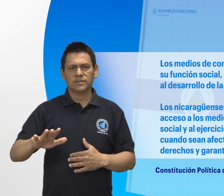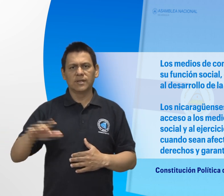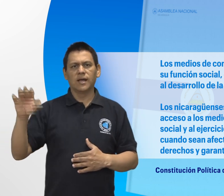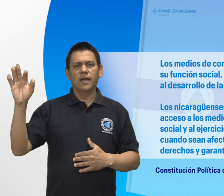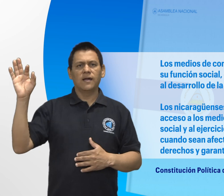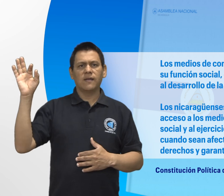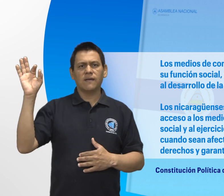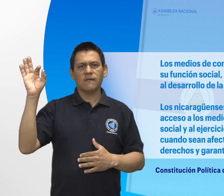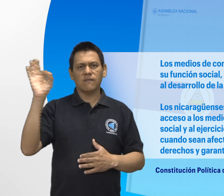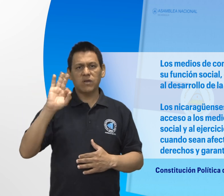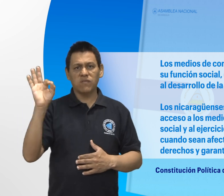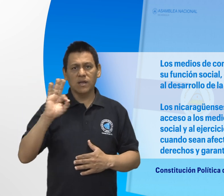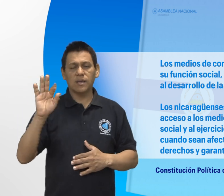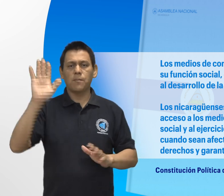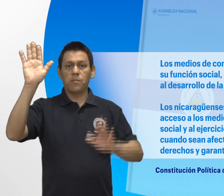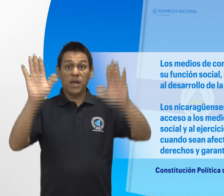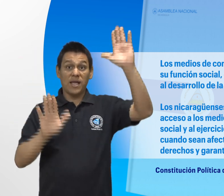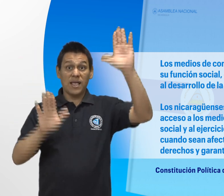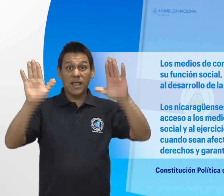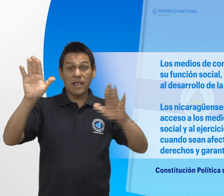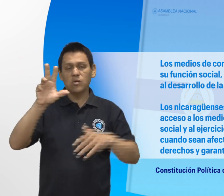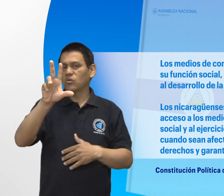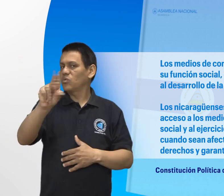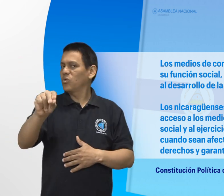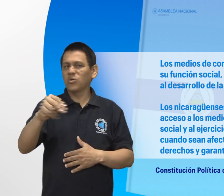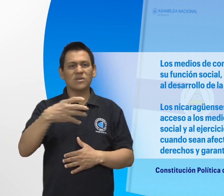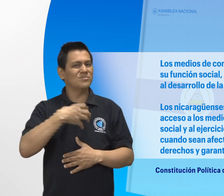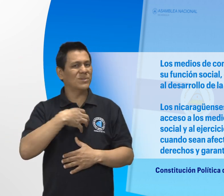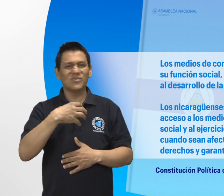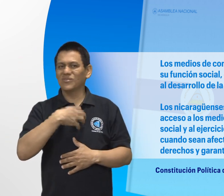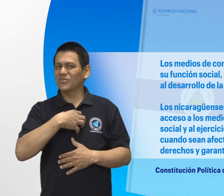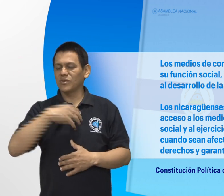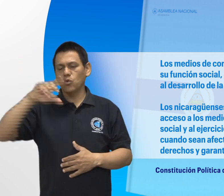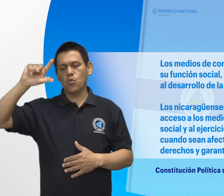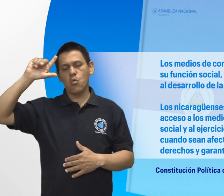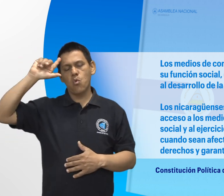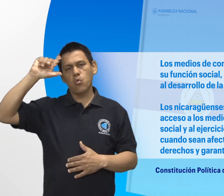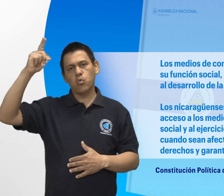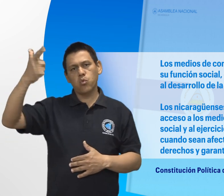ejercicio de aclaración cuando sean afectados en sus derechos y garantías